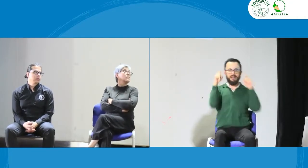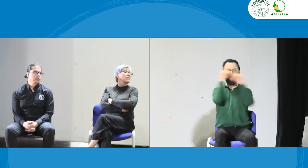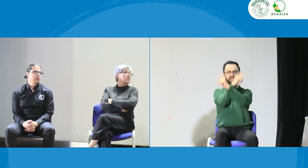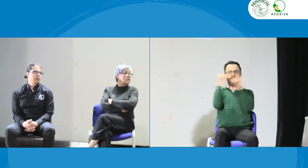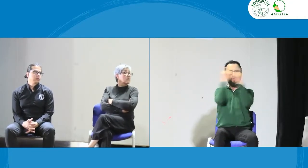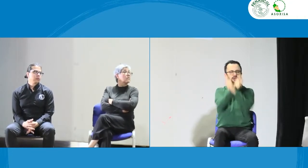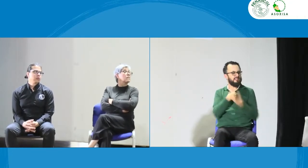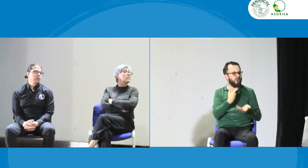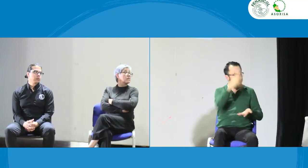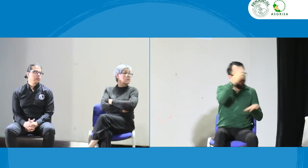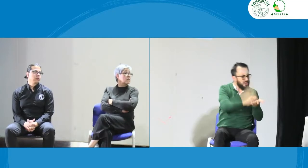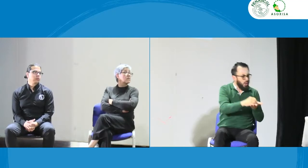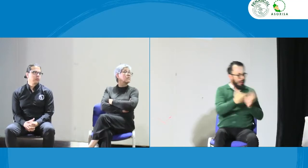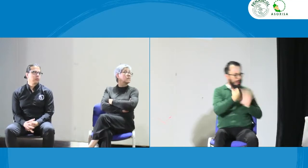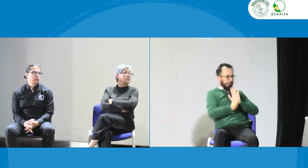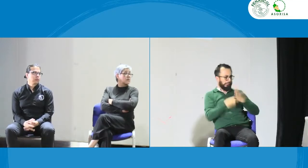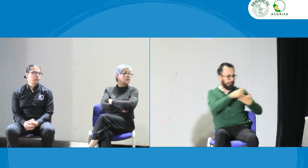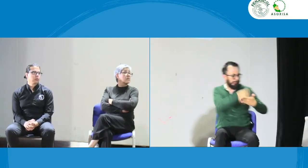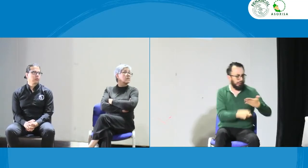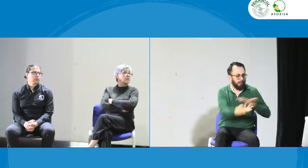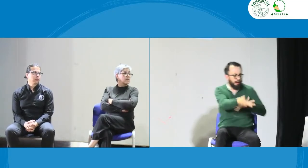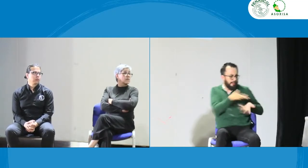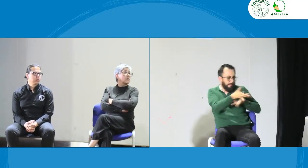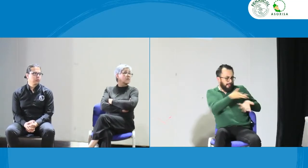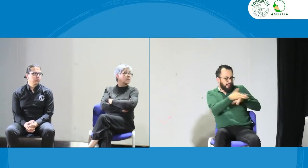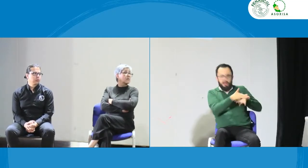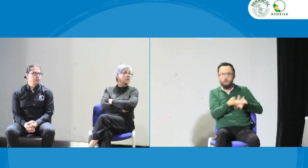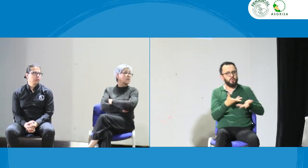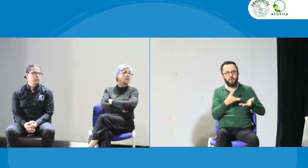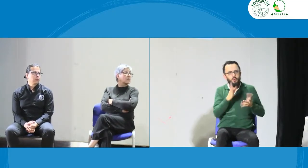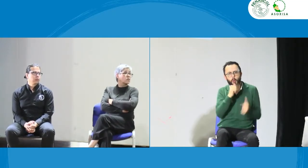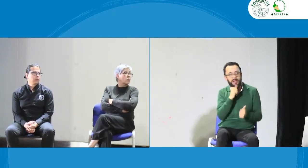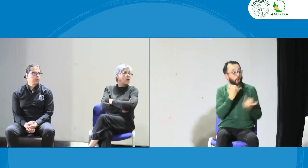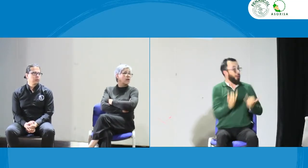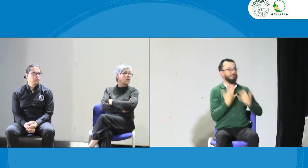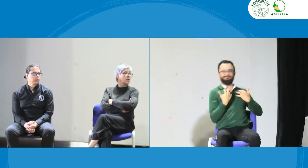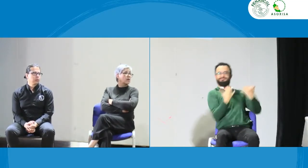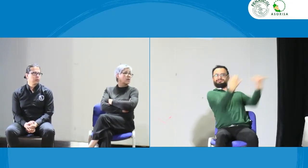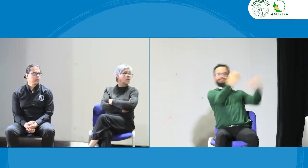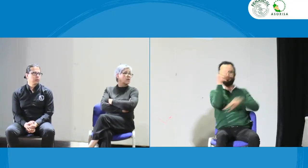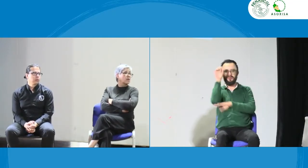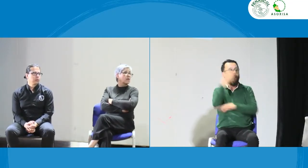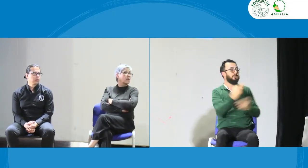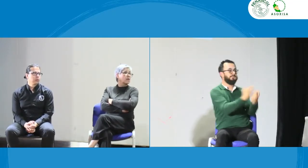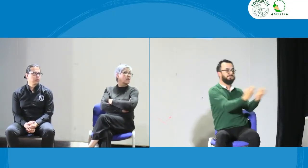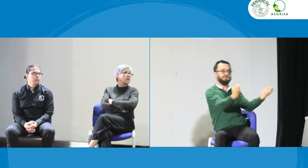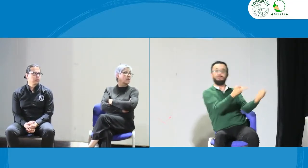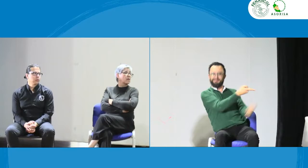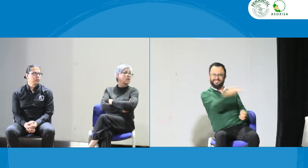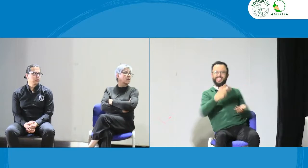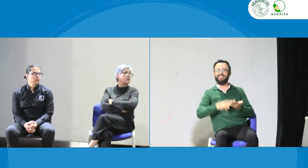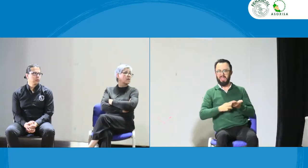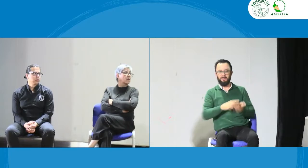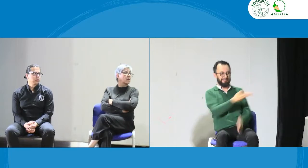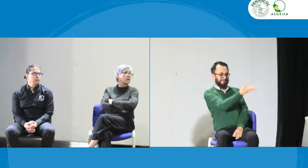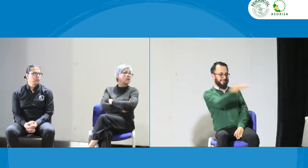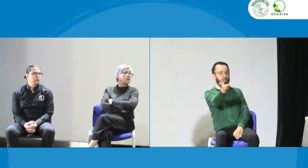No hay esos espacios de reflexión, de mentoría, de apoyo. Quizás ustedes vean el servicio de